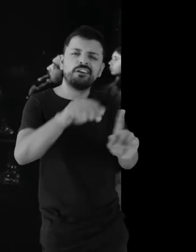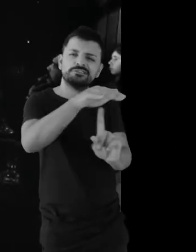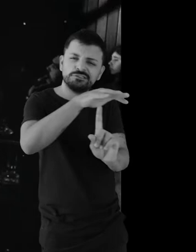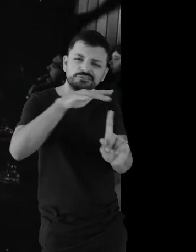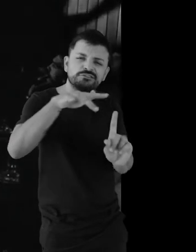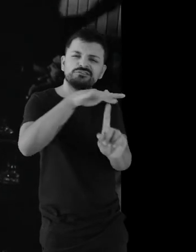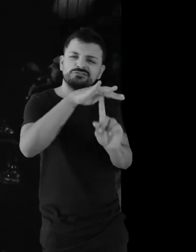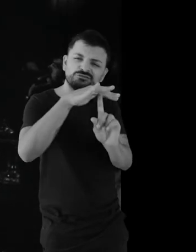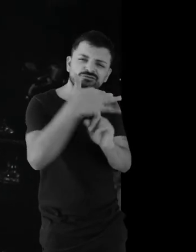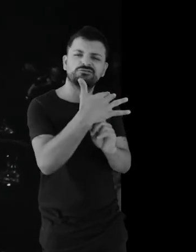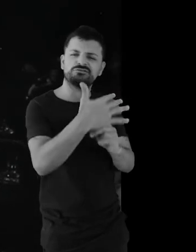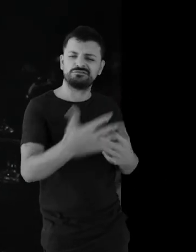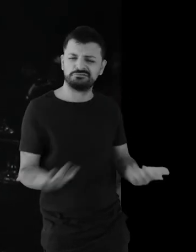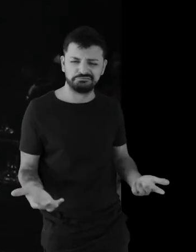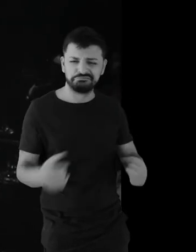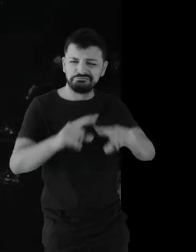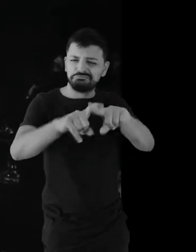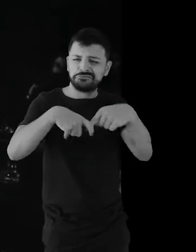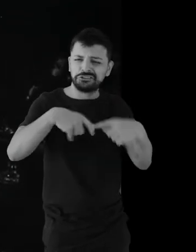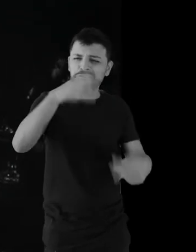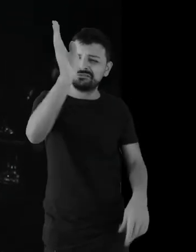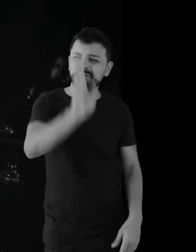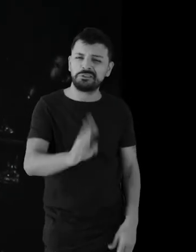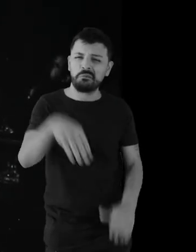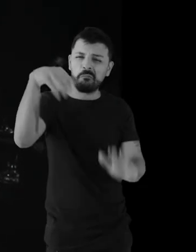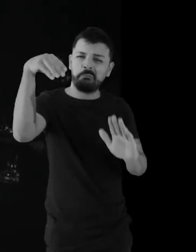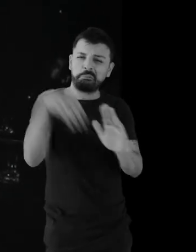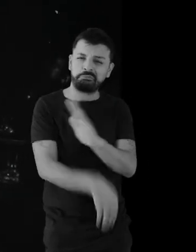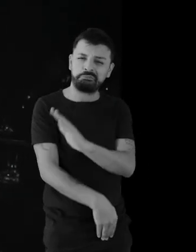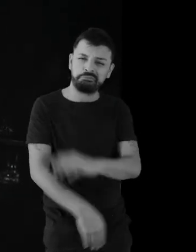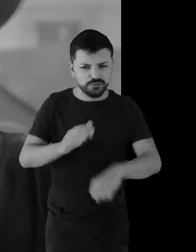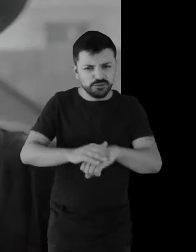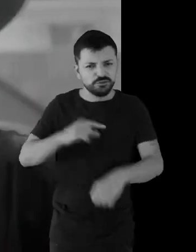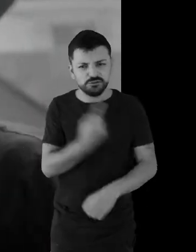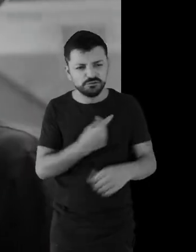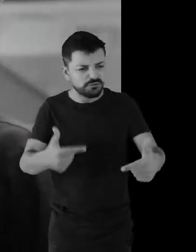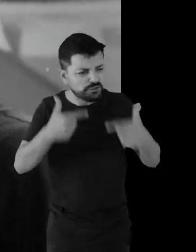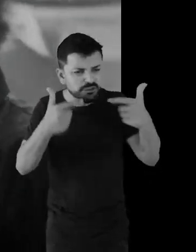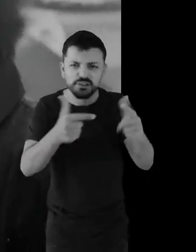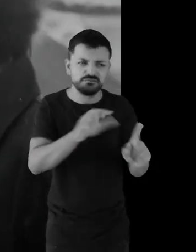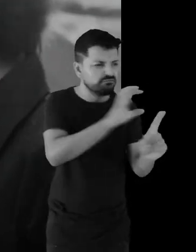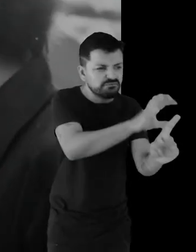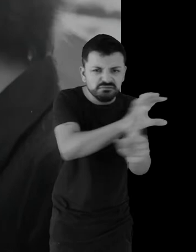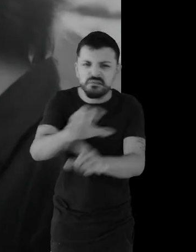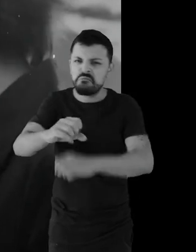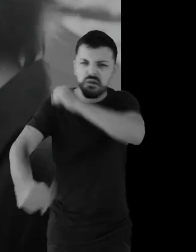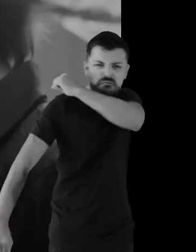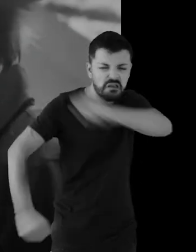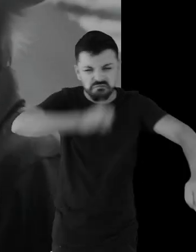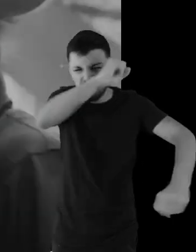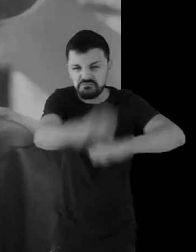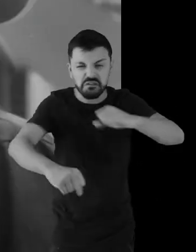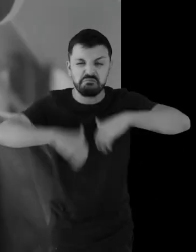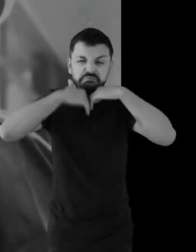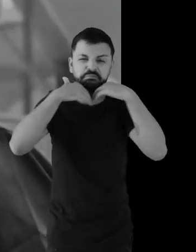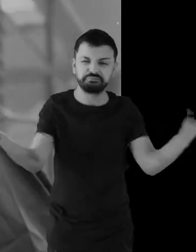socialismo. Por isso que esse Brasil não vai pra frente. A gente ataca, mata, faz o diabo e nunca acontece nada.